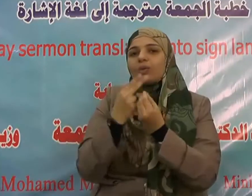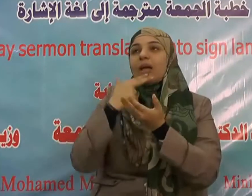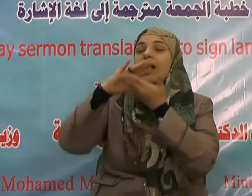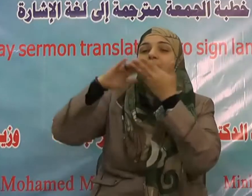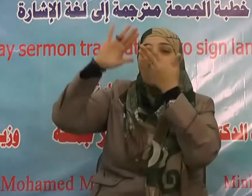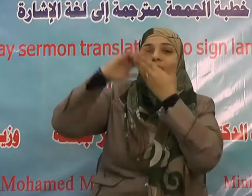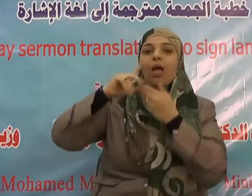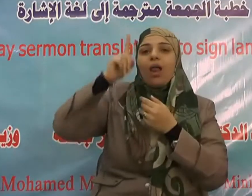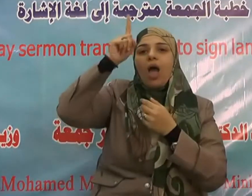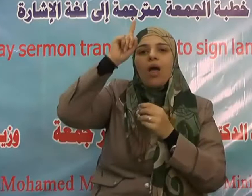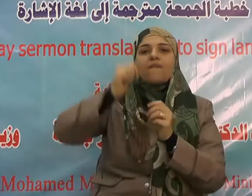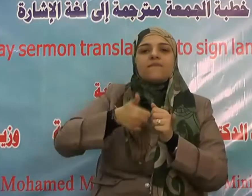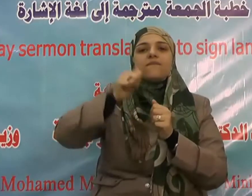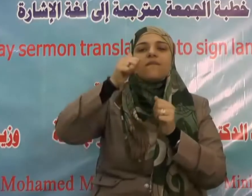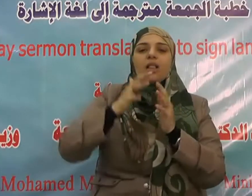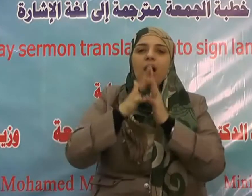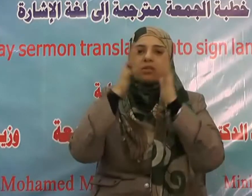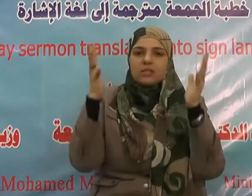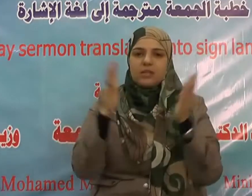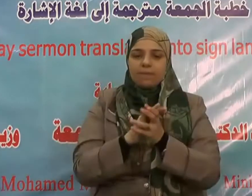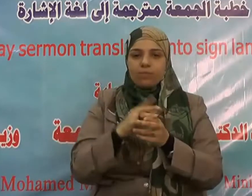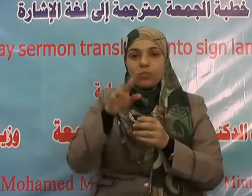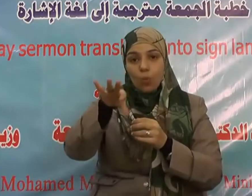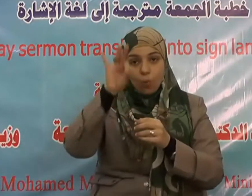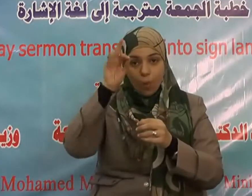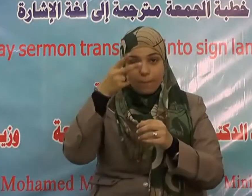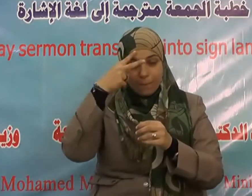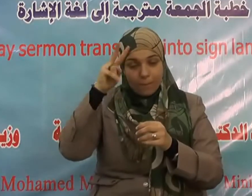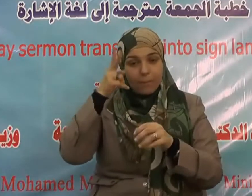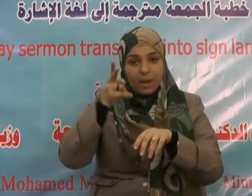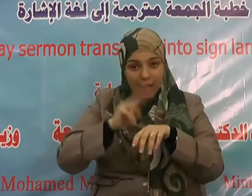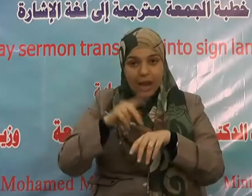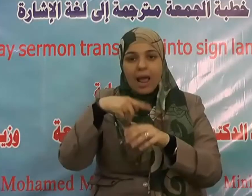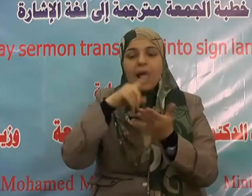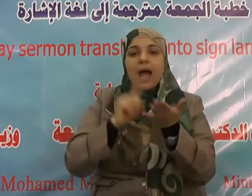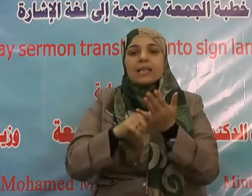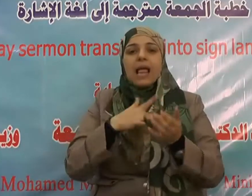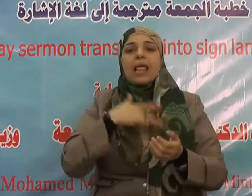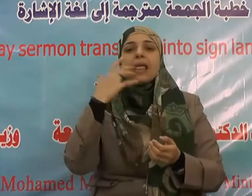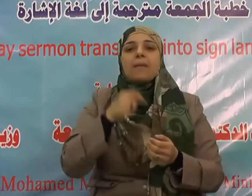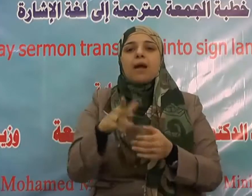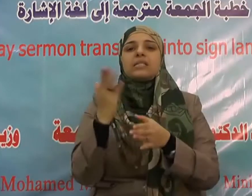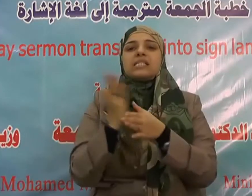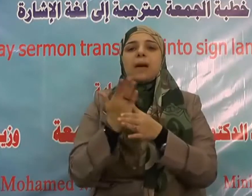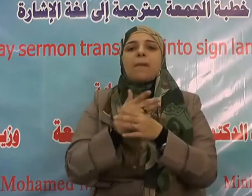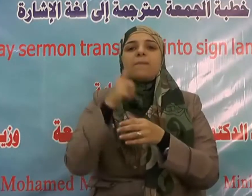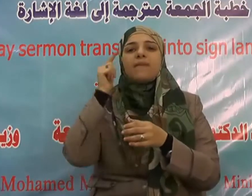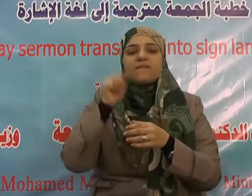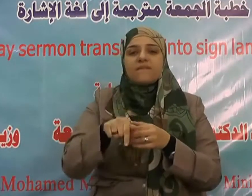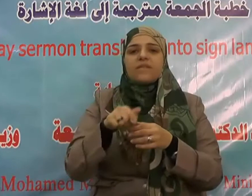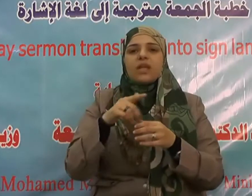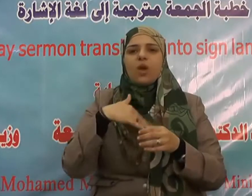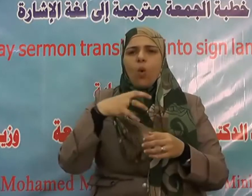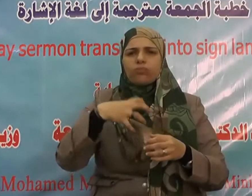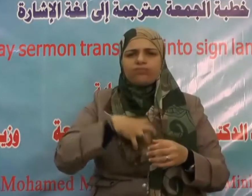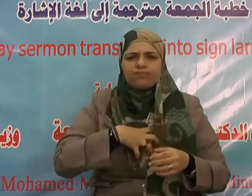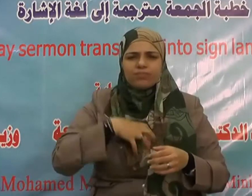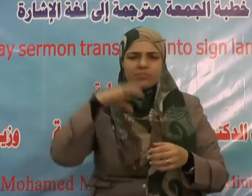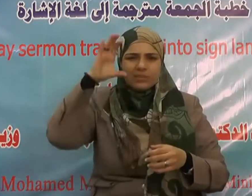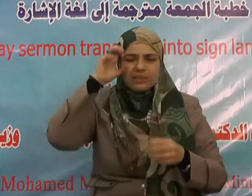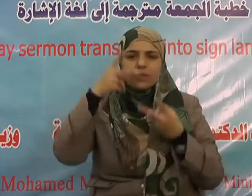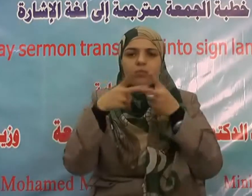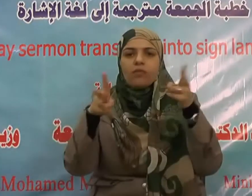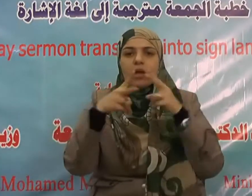وسلم دعاء ذنون لا إله إلا أنت سبحانك